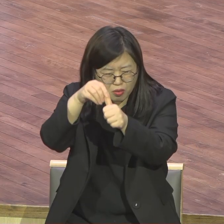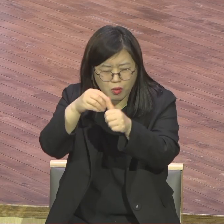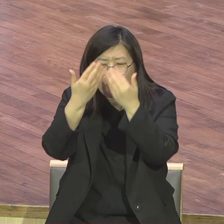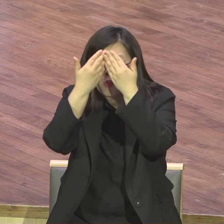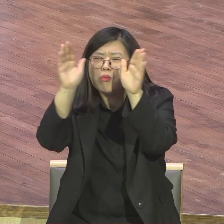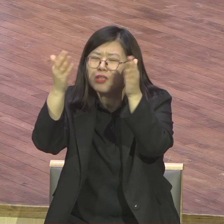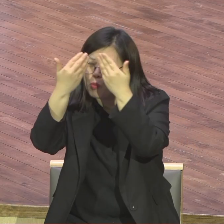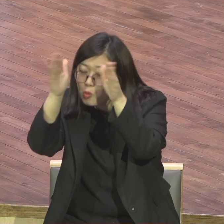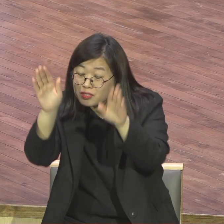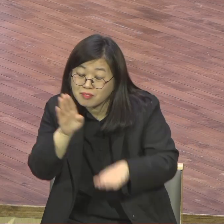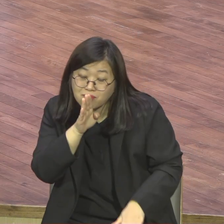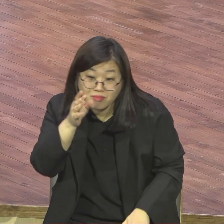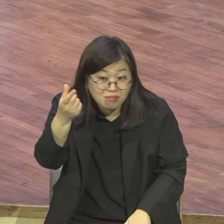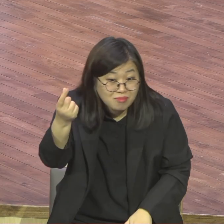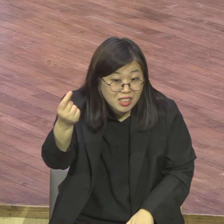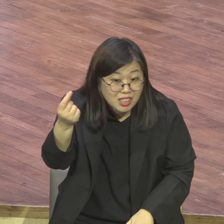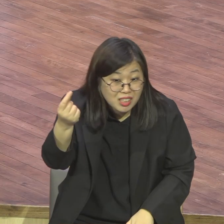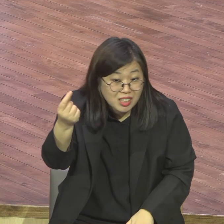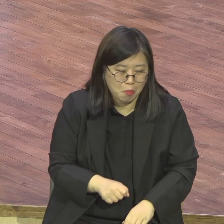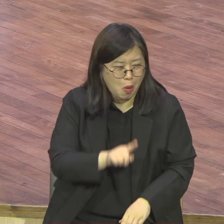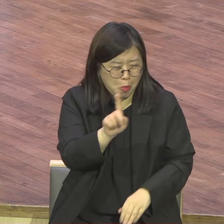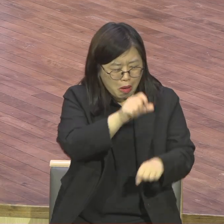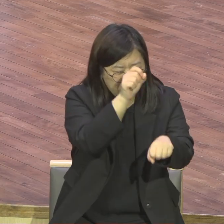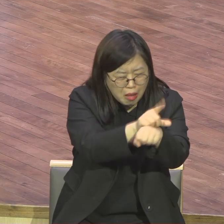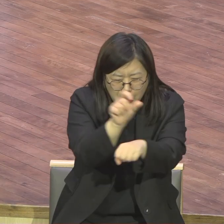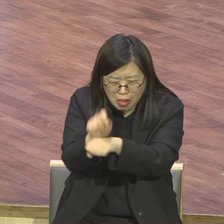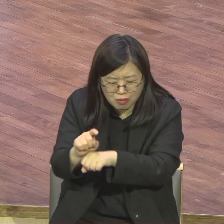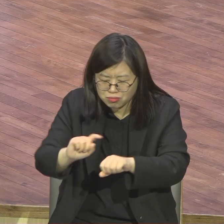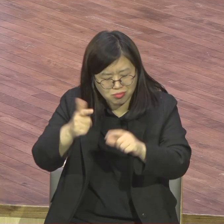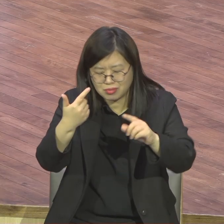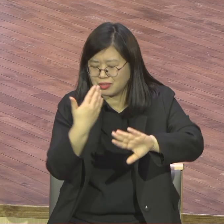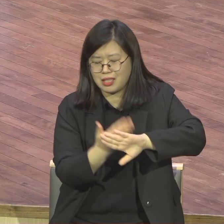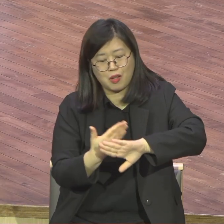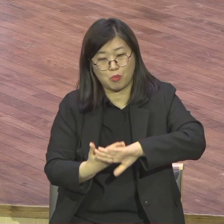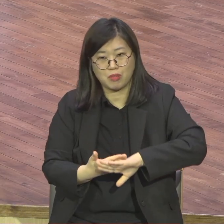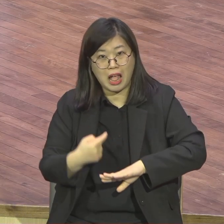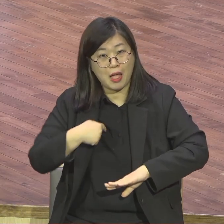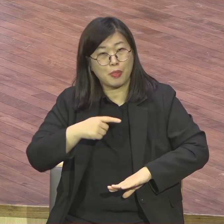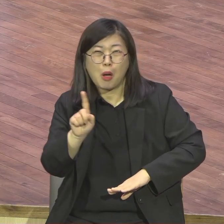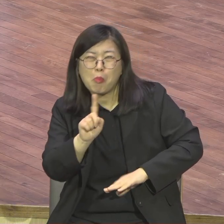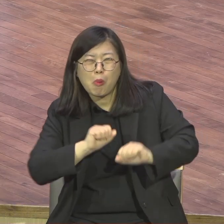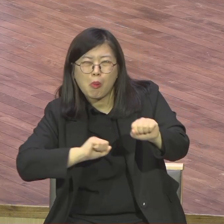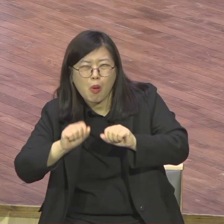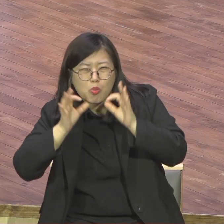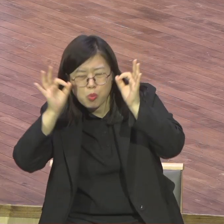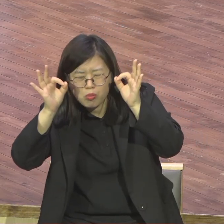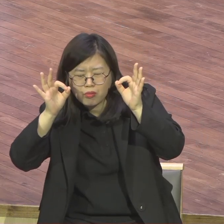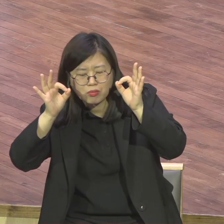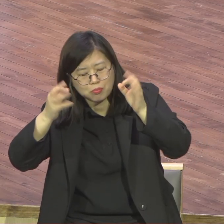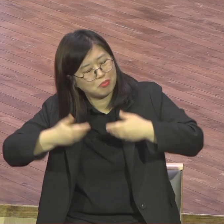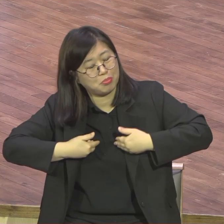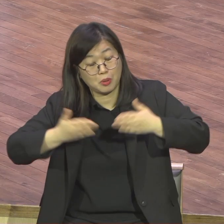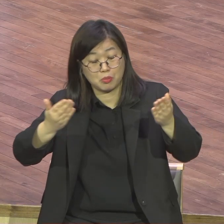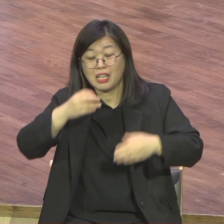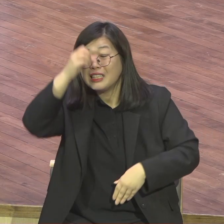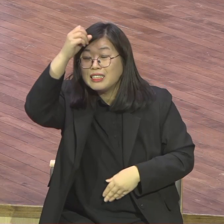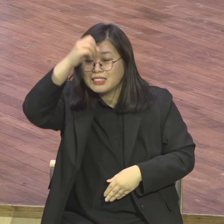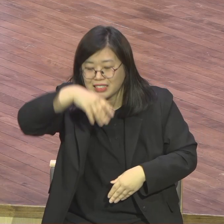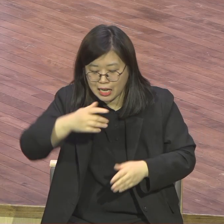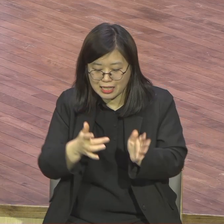더럽든 안 더럽든 열매 있든 없든 상관없어요. 예수 믿는 순간에 공짜로 다 구원받는데 이제